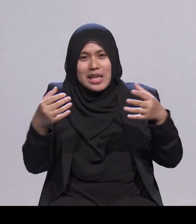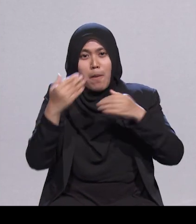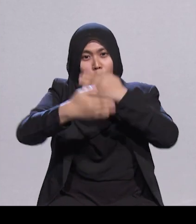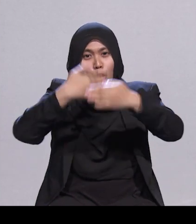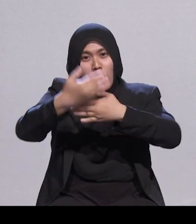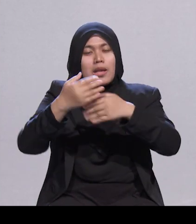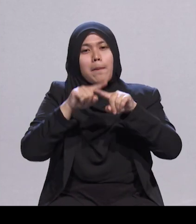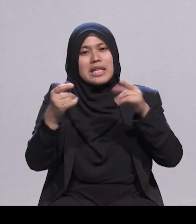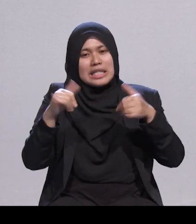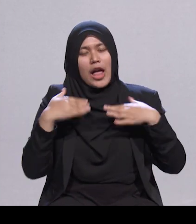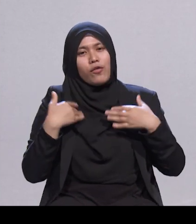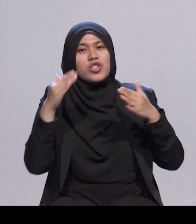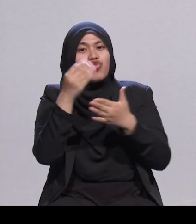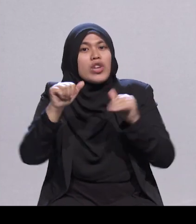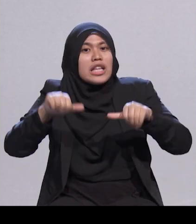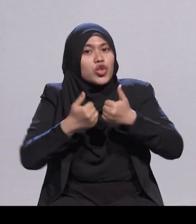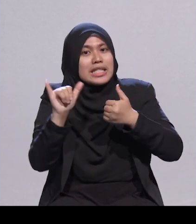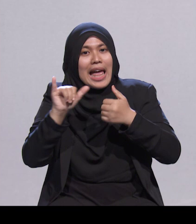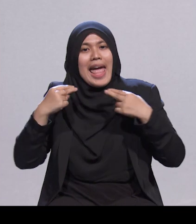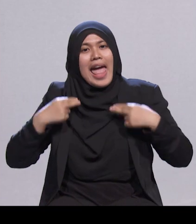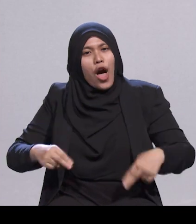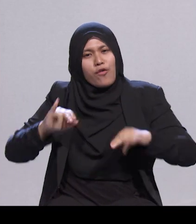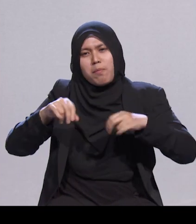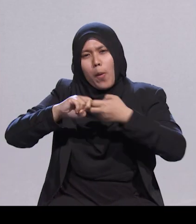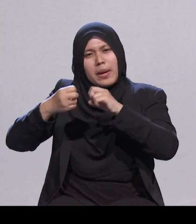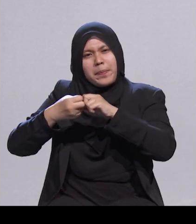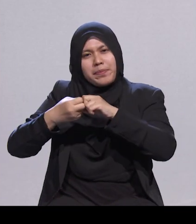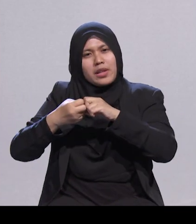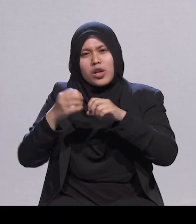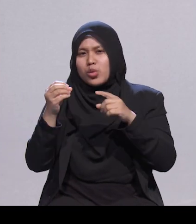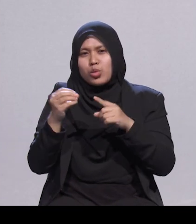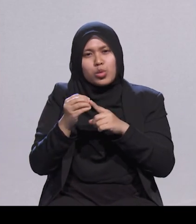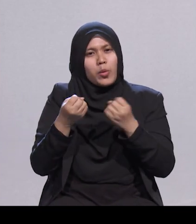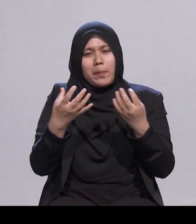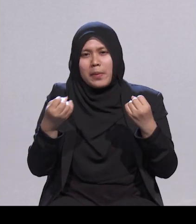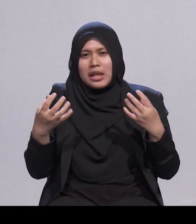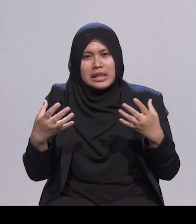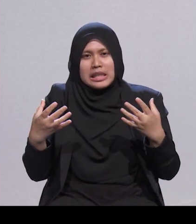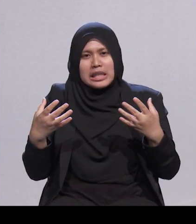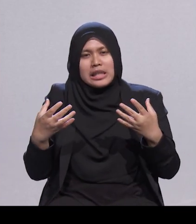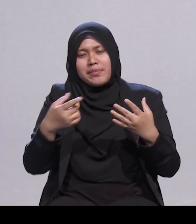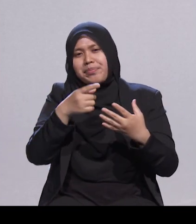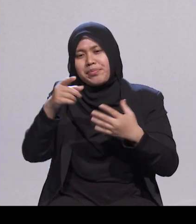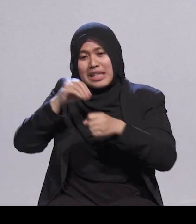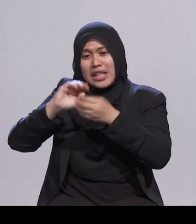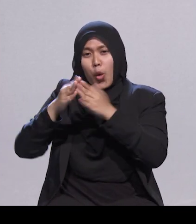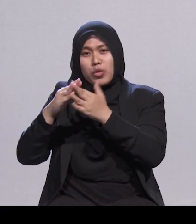tahap kesehatan. Terlalu ramai yang mengidap penyakit kronik seperti darah tinggi, kencing manis